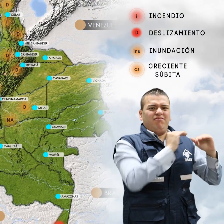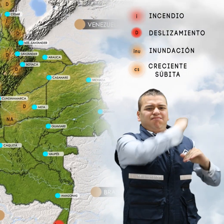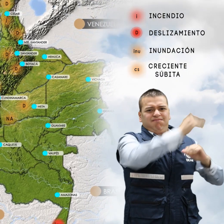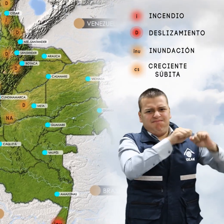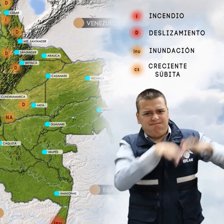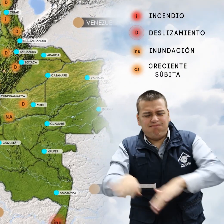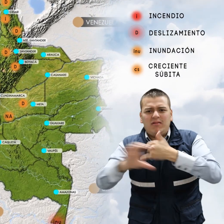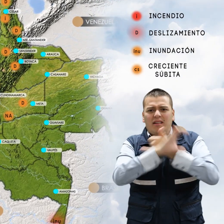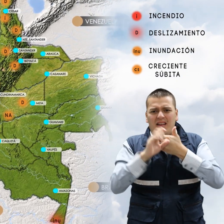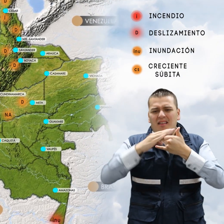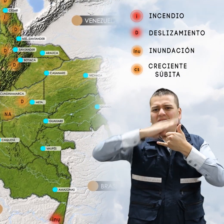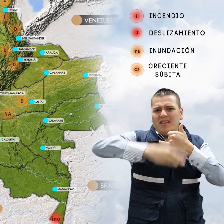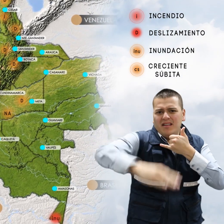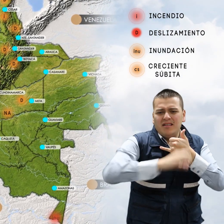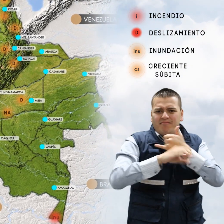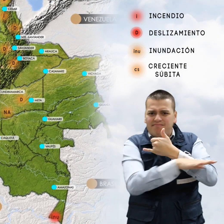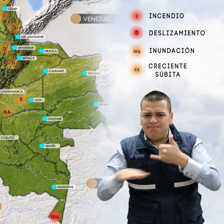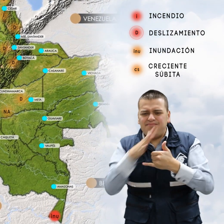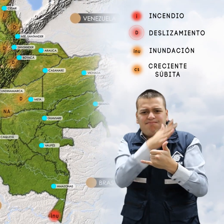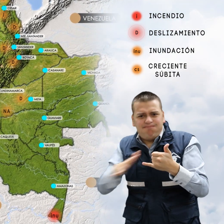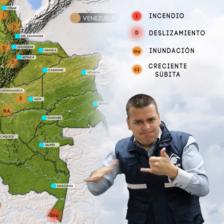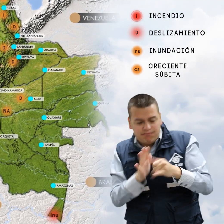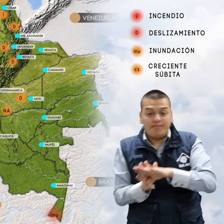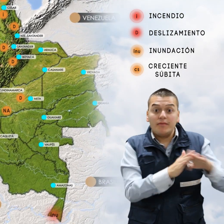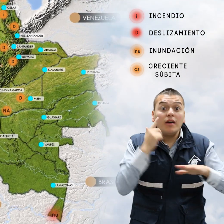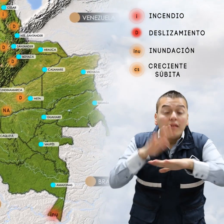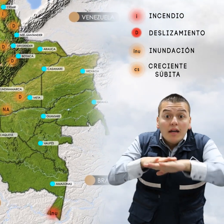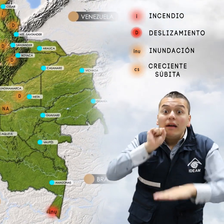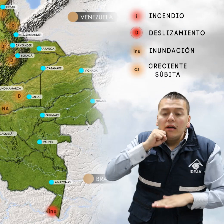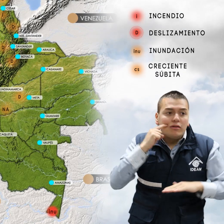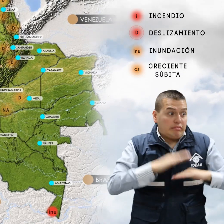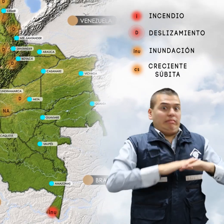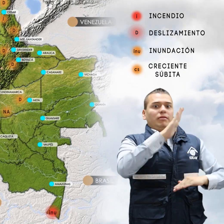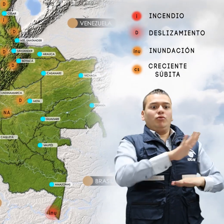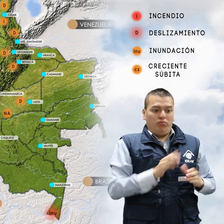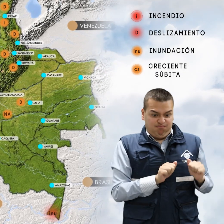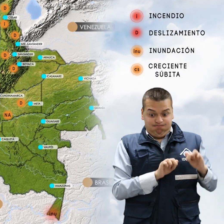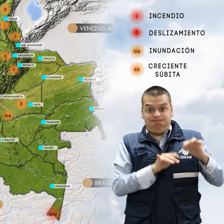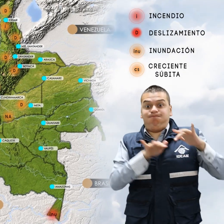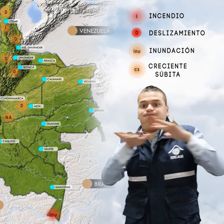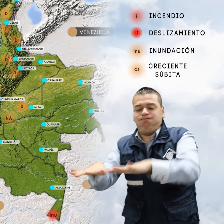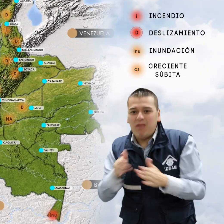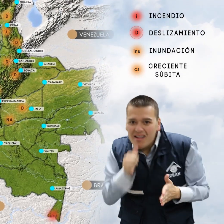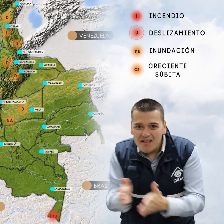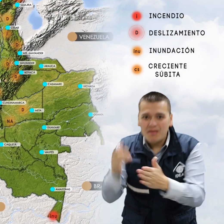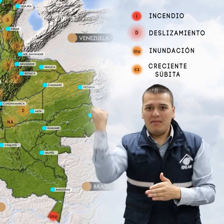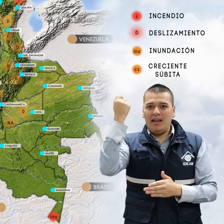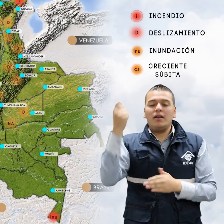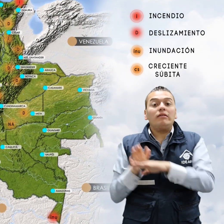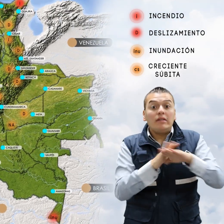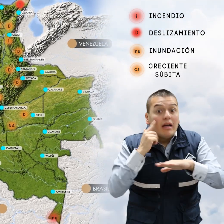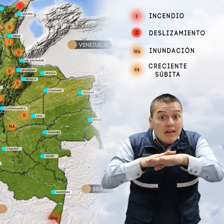Caribe, Andina, Orinoquía y Pacífica. Alerta naranja por niveles altos en el río Meta y alerta naranja por moderada